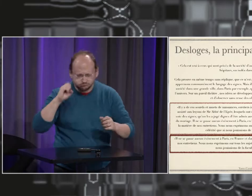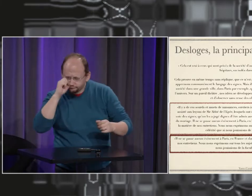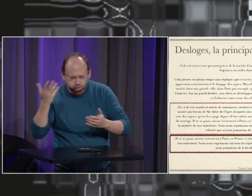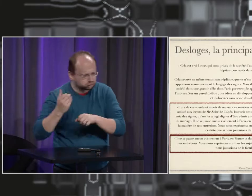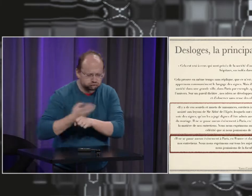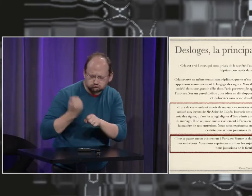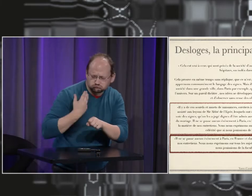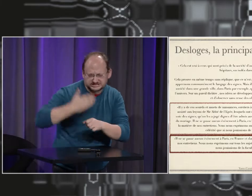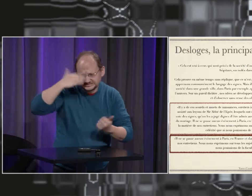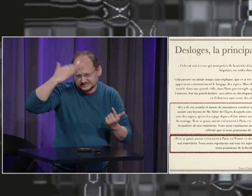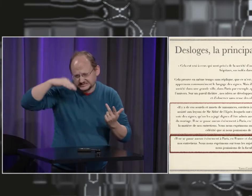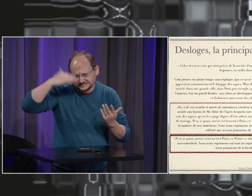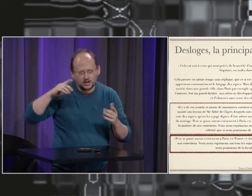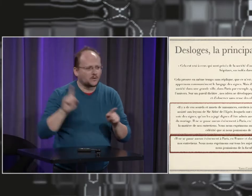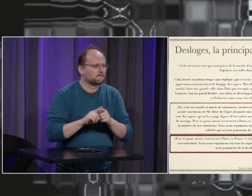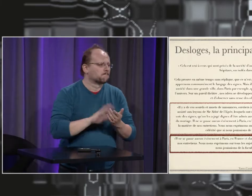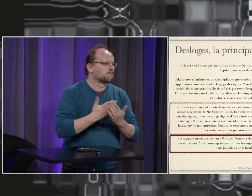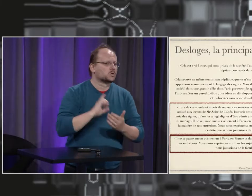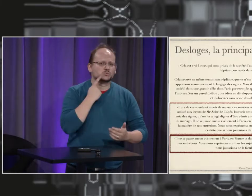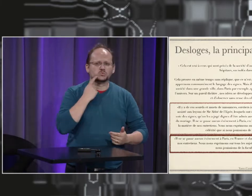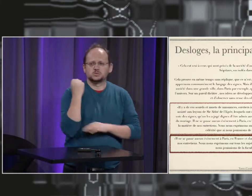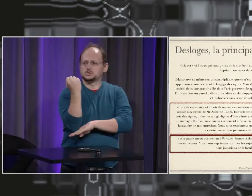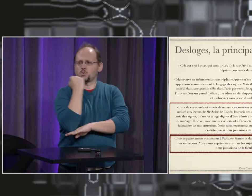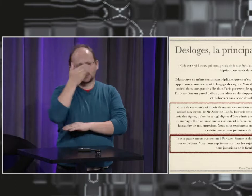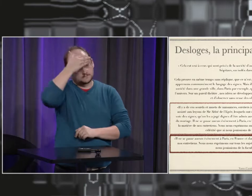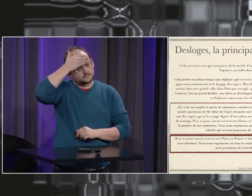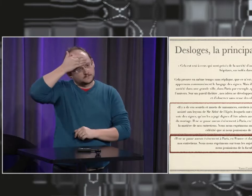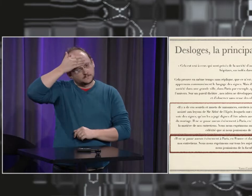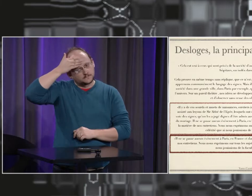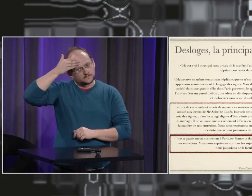Il ne se passe aucun événement à Paris, en France ou dans les quatre parties du monde qui ne fasse la matière de notre entretien.